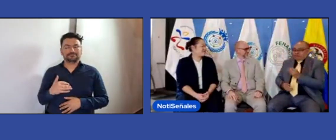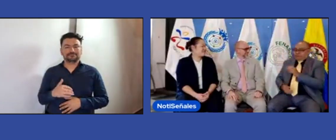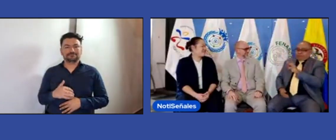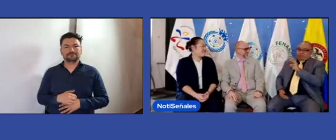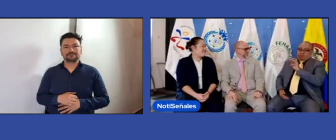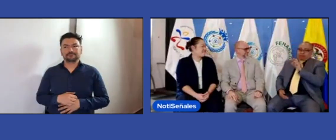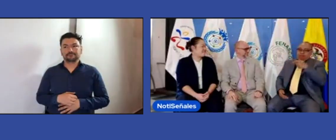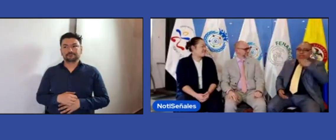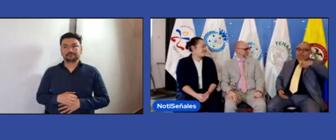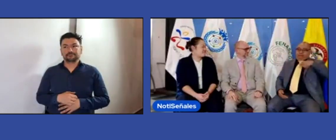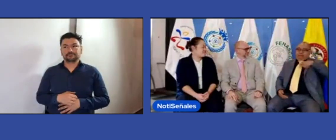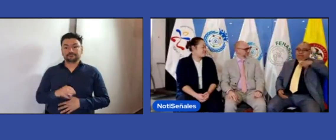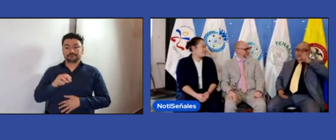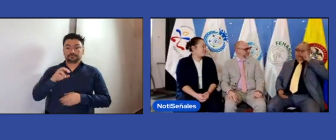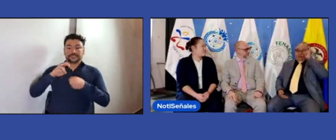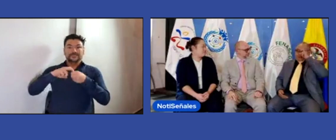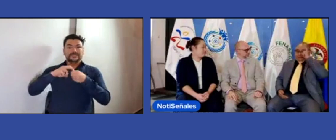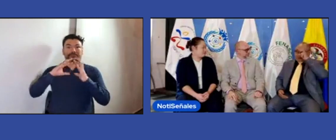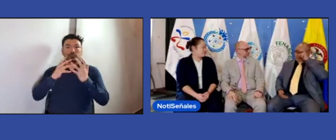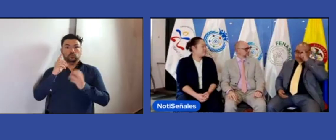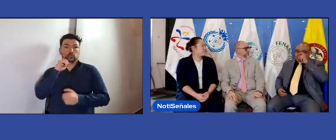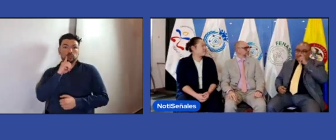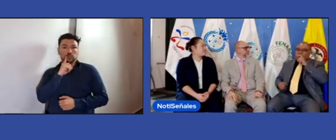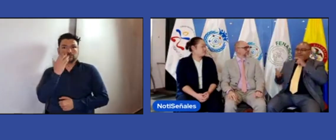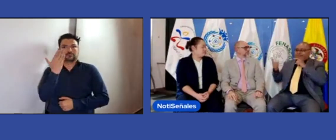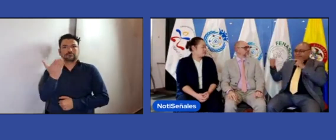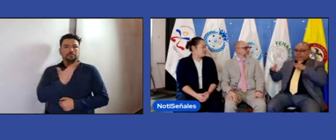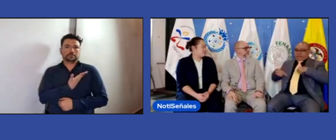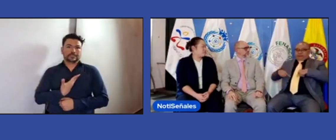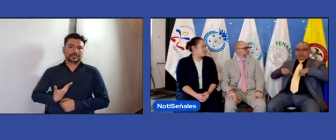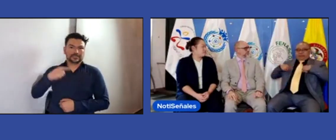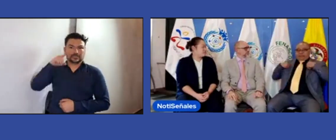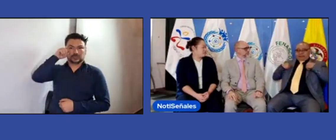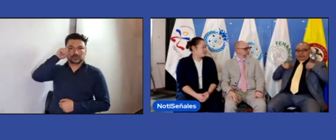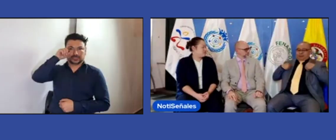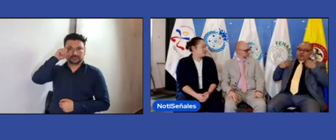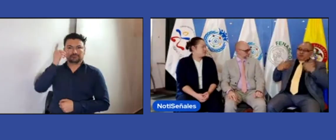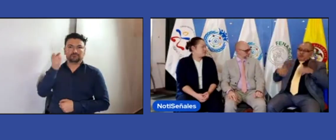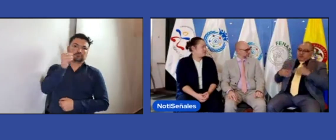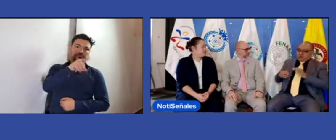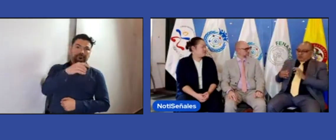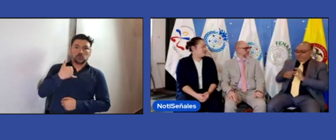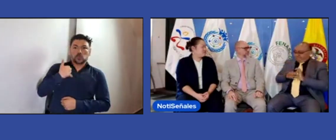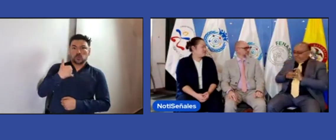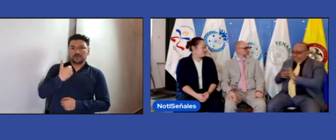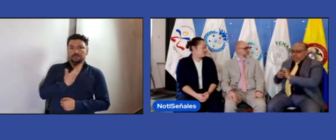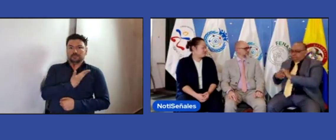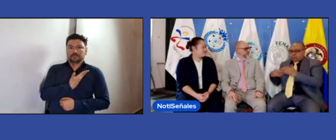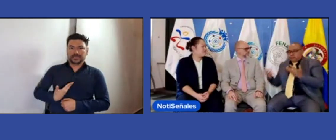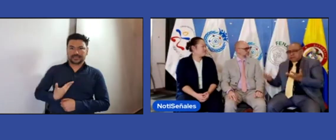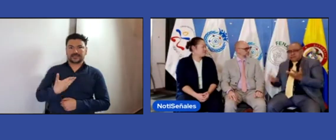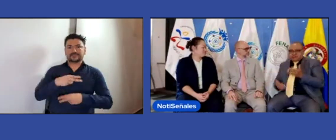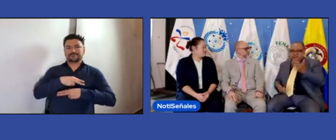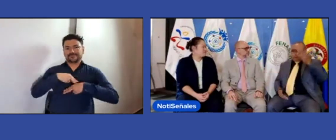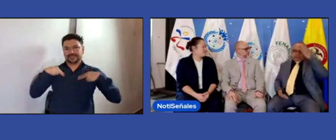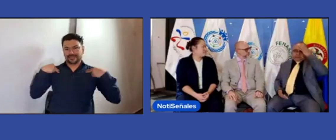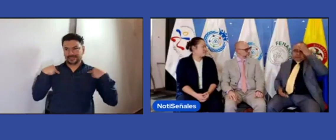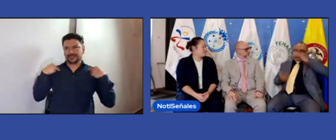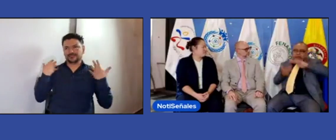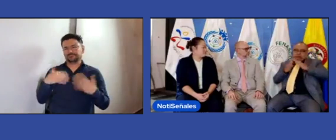¿Qué es importante en este momento? Es importante que contemos hoy con la presencia de Joseph y de Elisa hoy, que